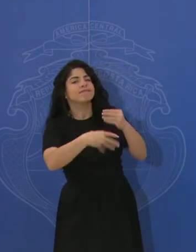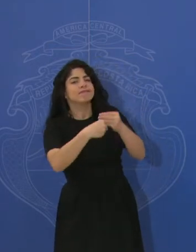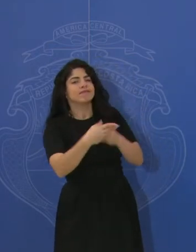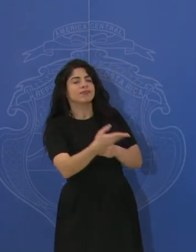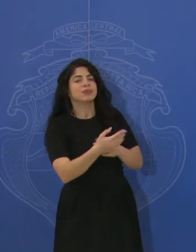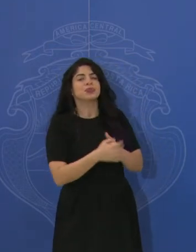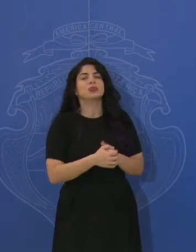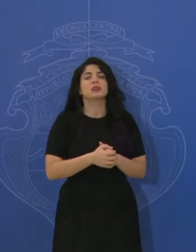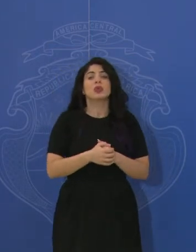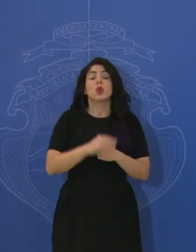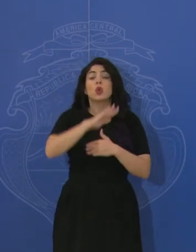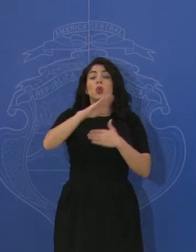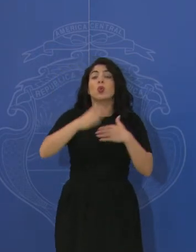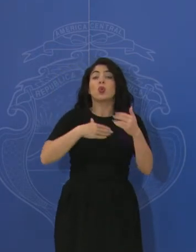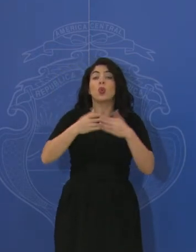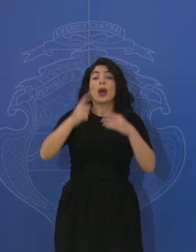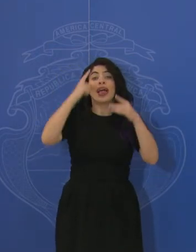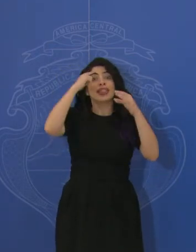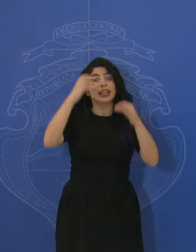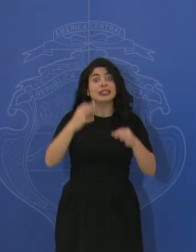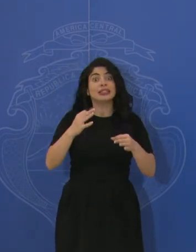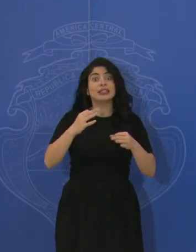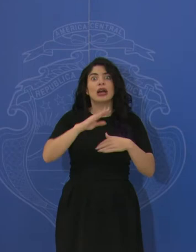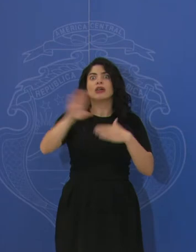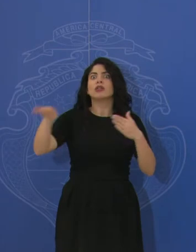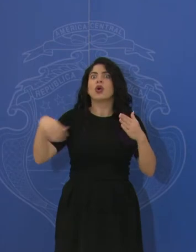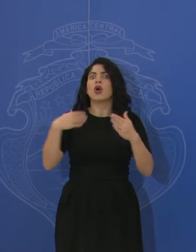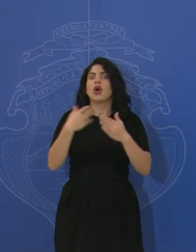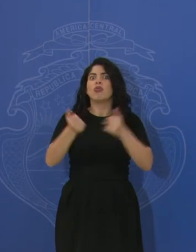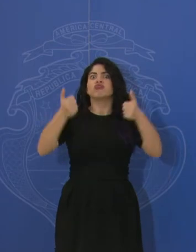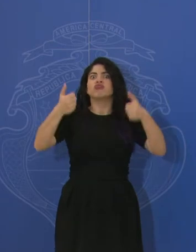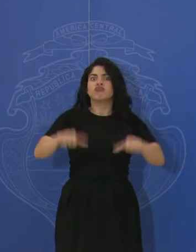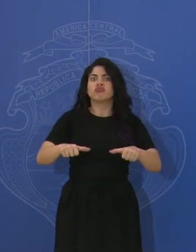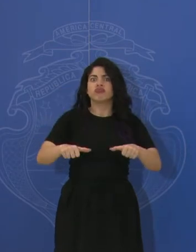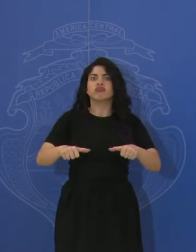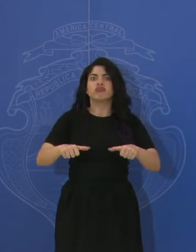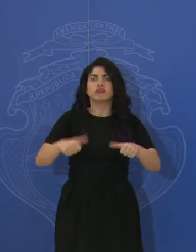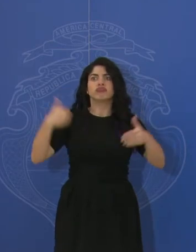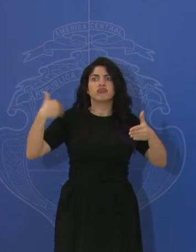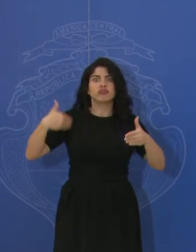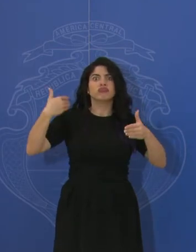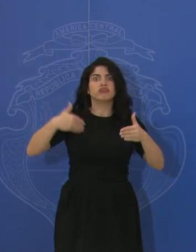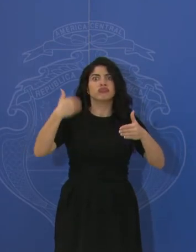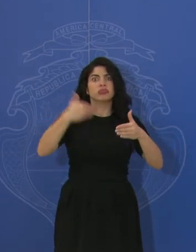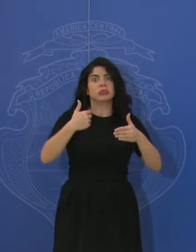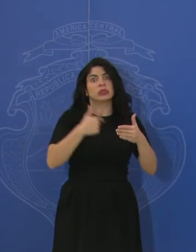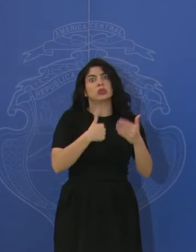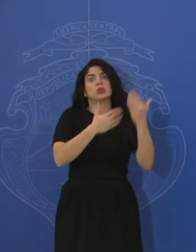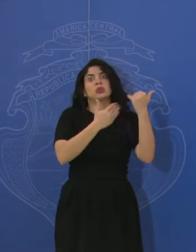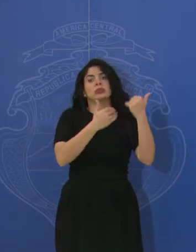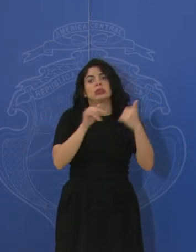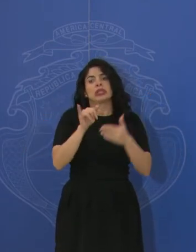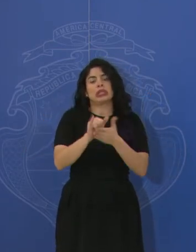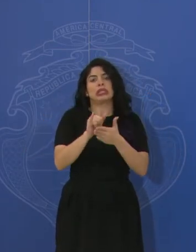que todas las decisiones se han tomado por consenso y me atrevería a decir que esa va a ser la